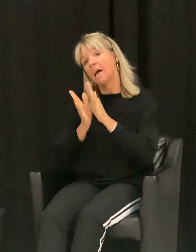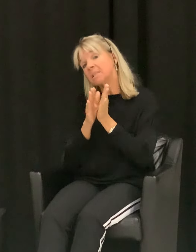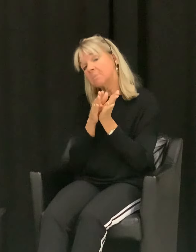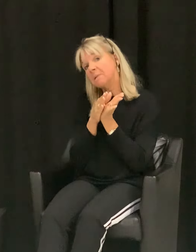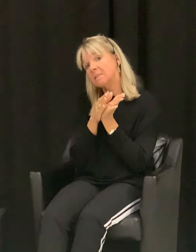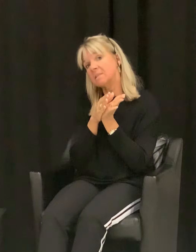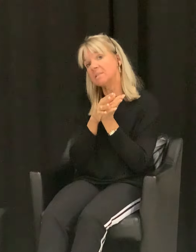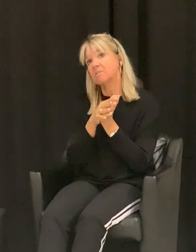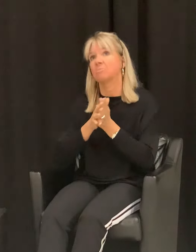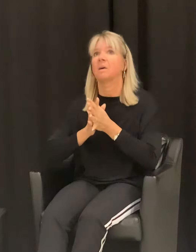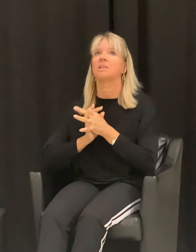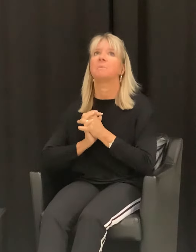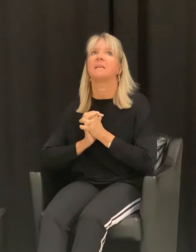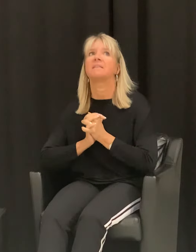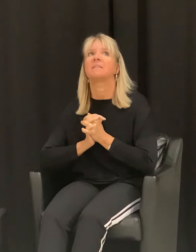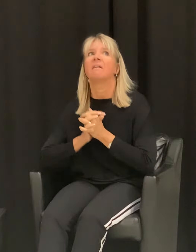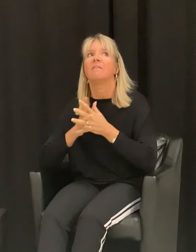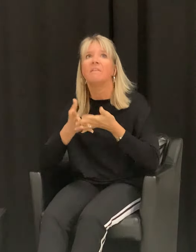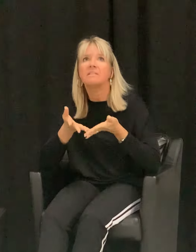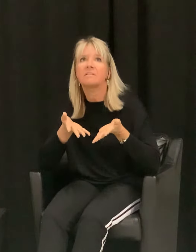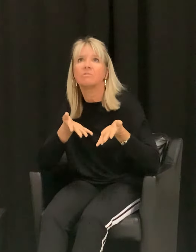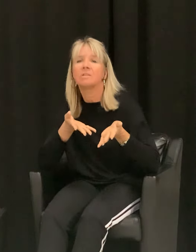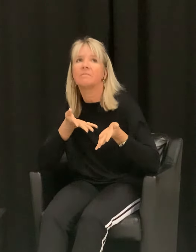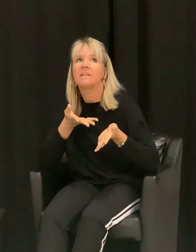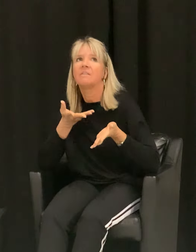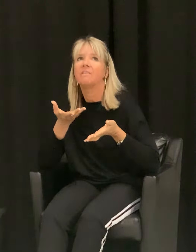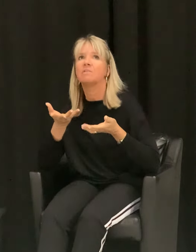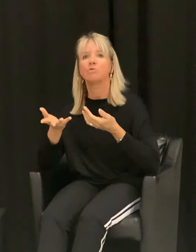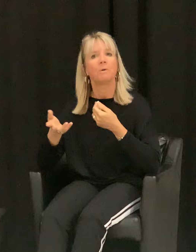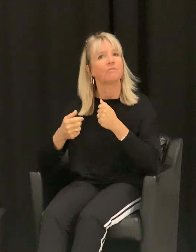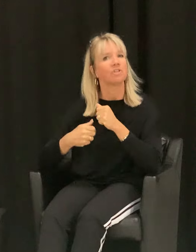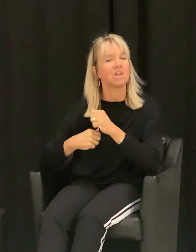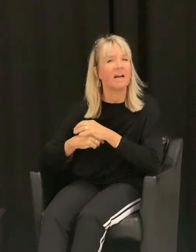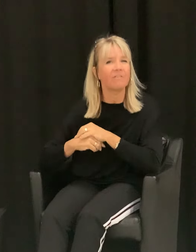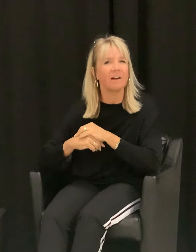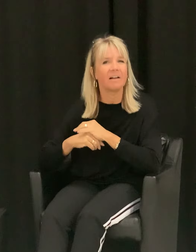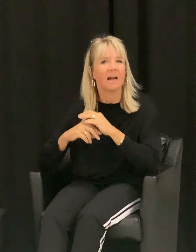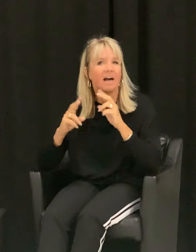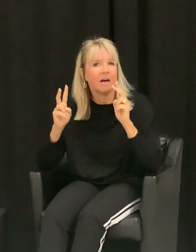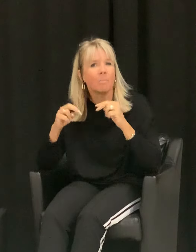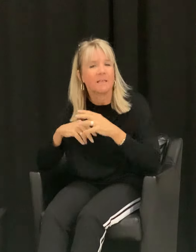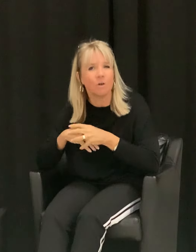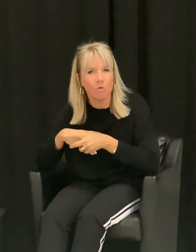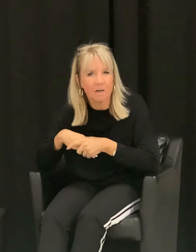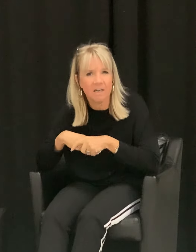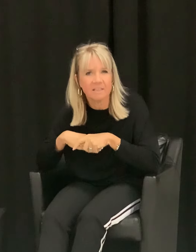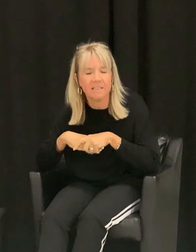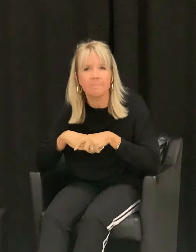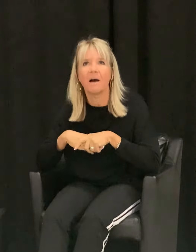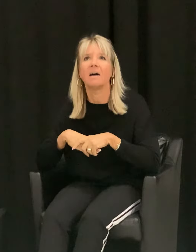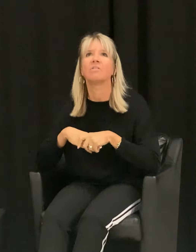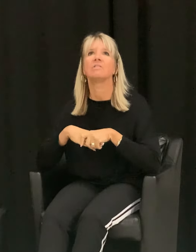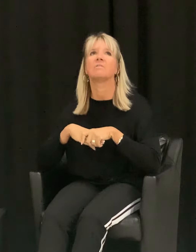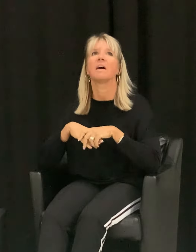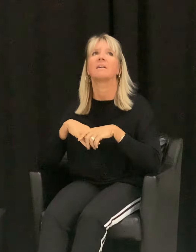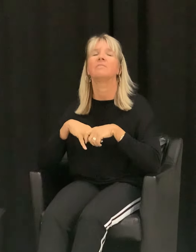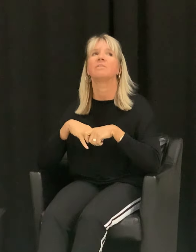Randgebiet ist, zum Beispiel jetzt Vesco Swing, wäre super für Drive, weil gerade auch bei den hochklassigen Paaren heutzutage wird